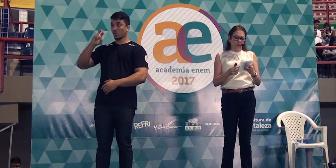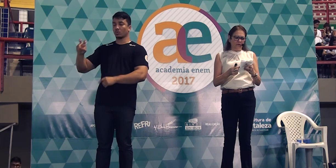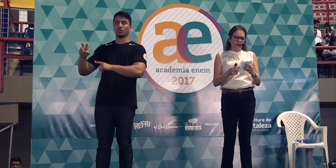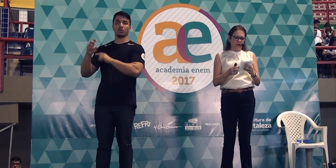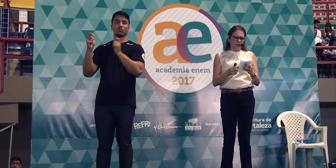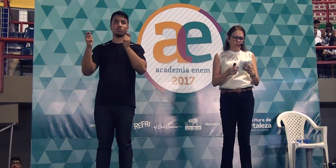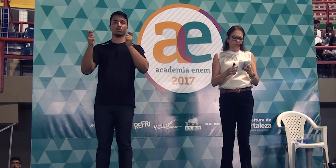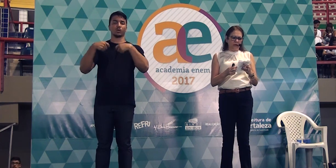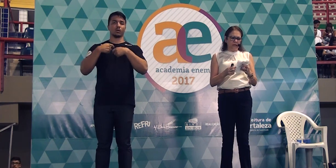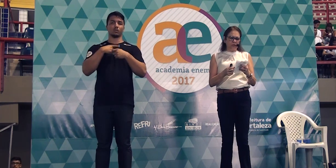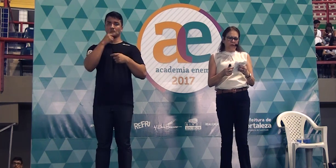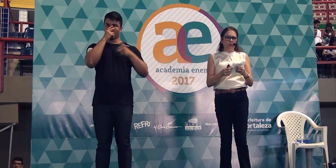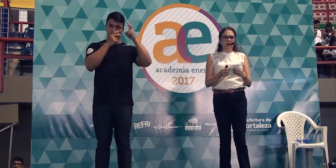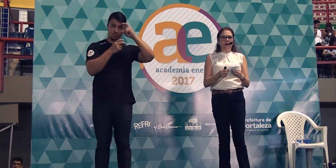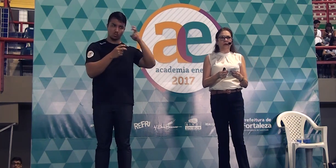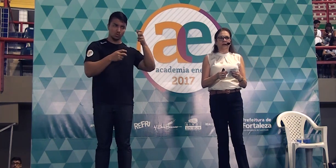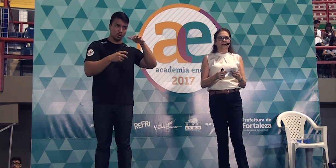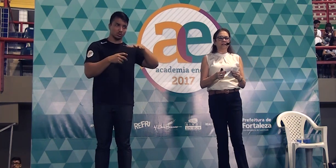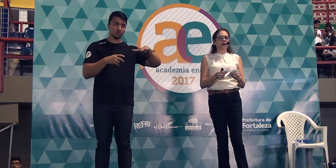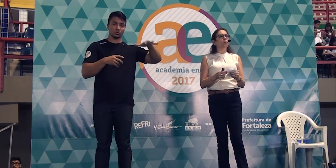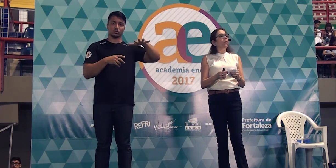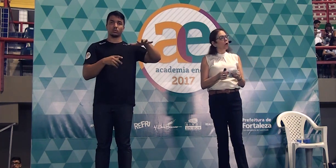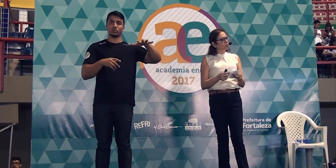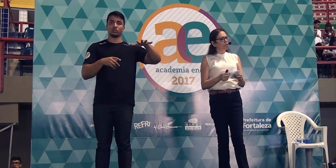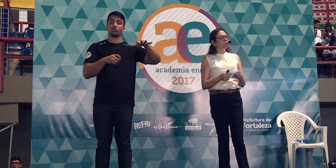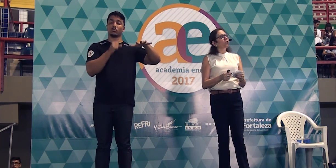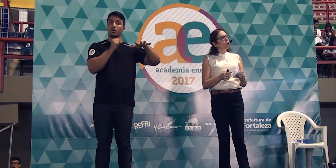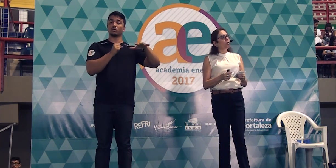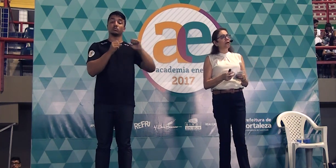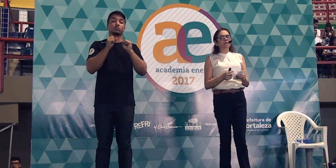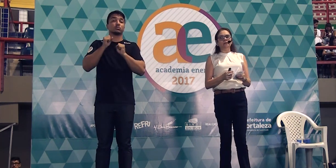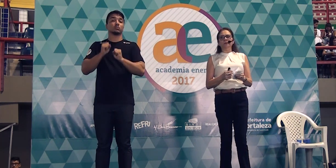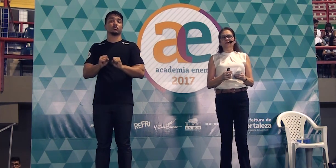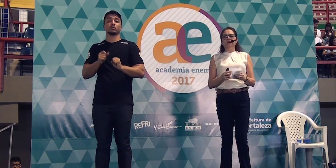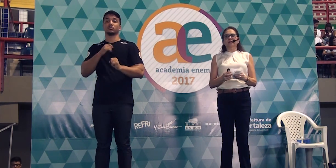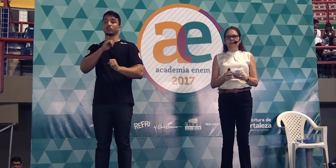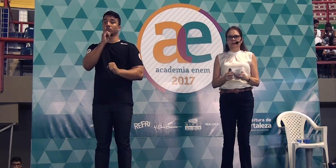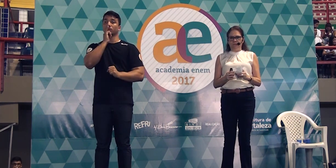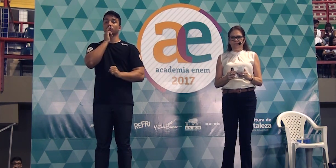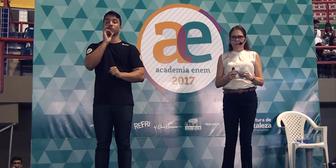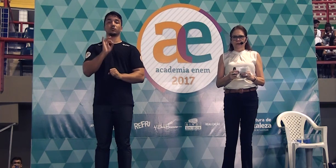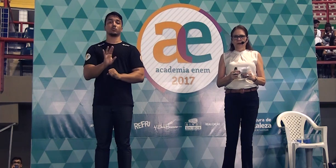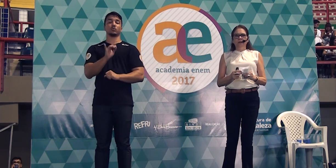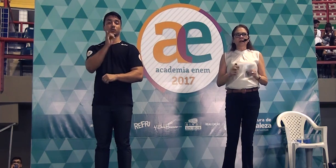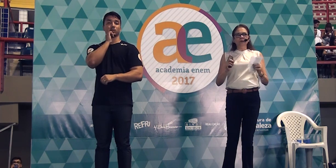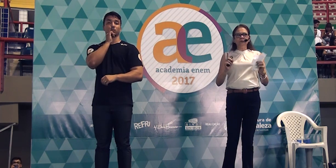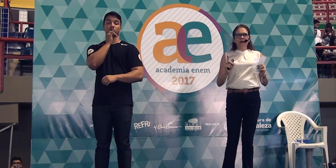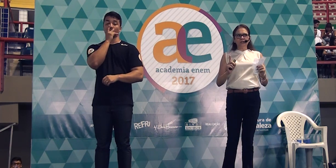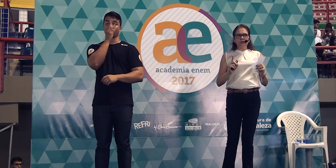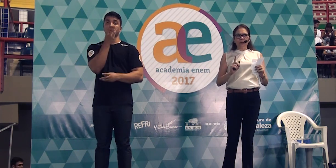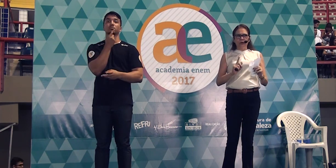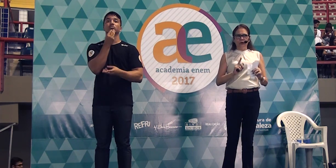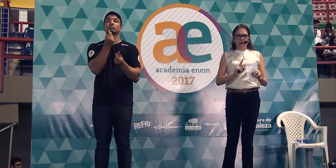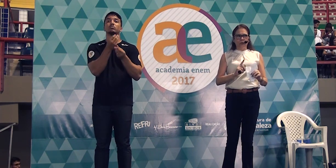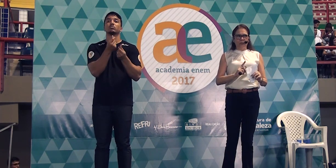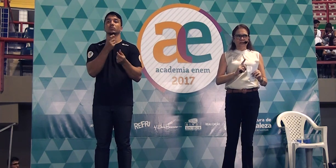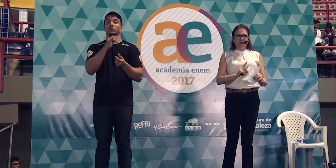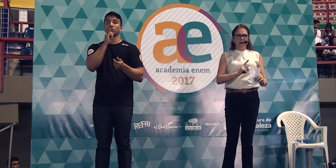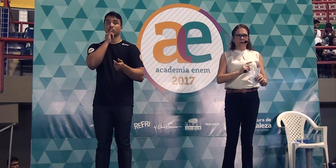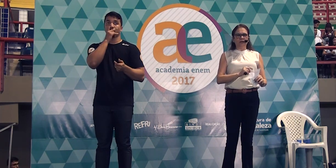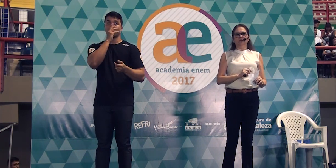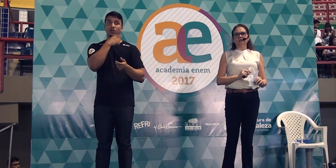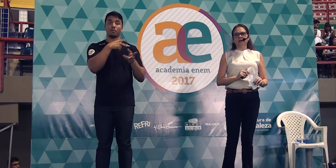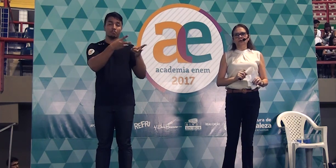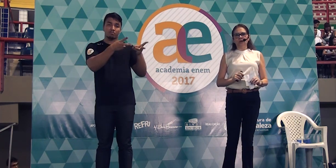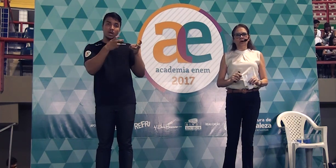colocar algo referente à cultura regional local na redação? Pode, como exemplificação. Não deixe que o corretor